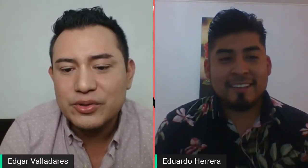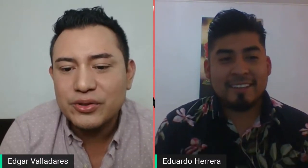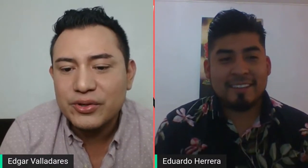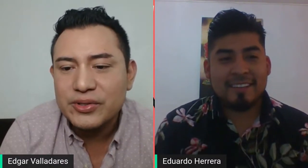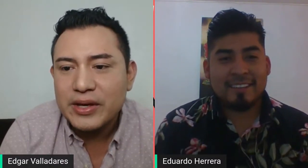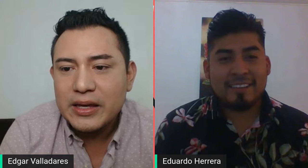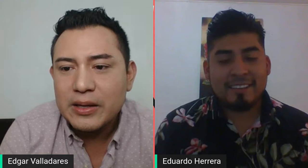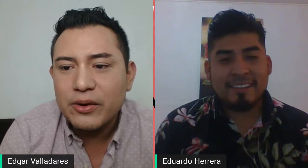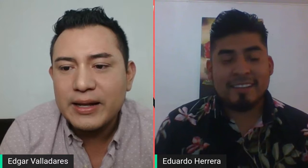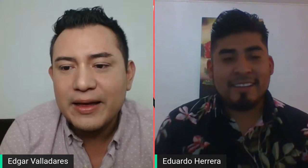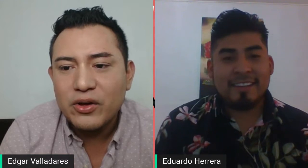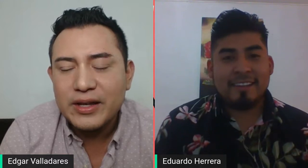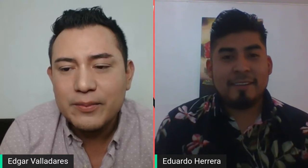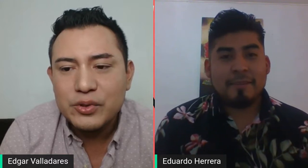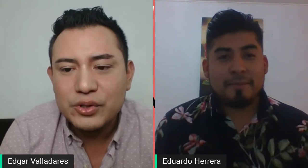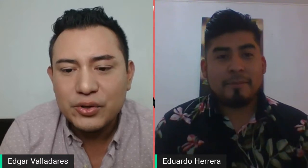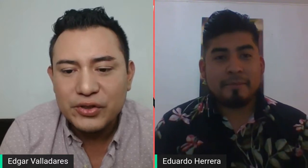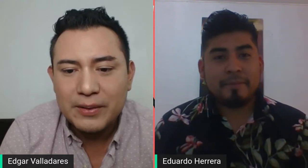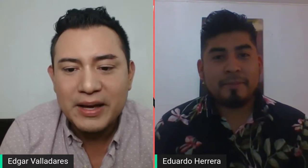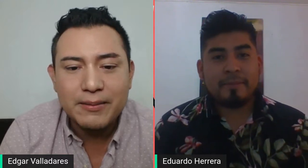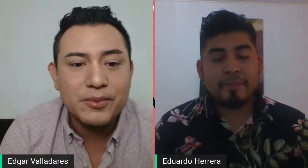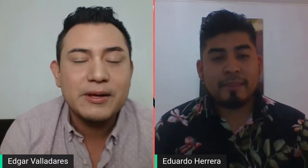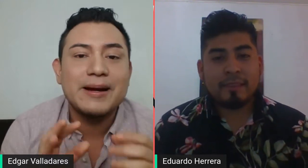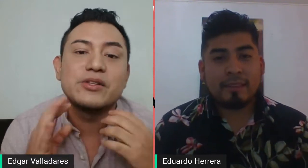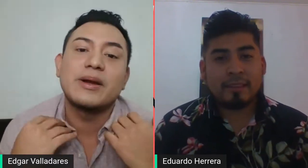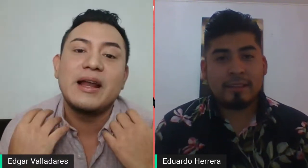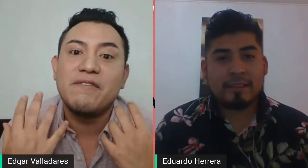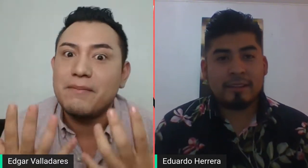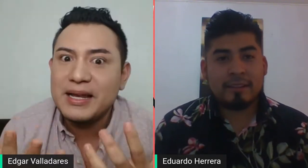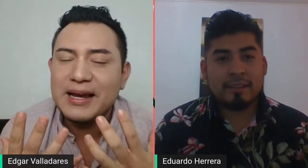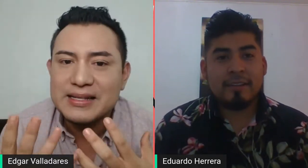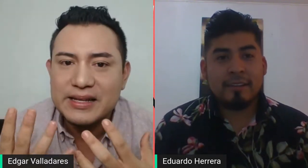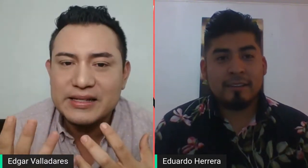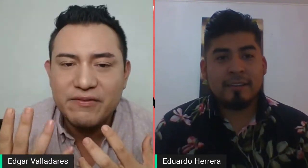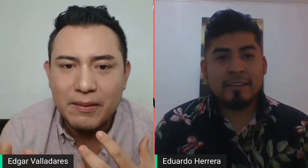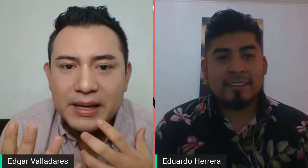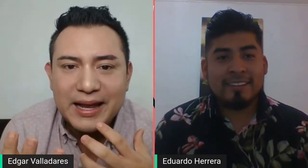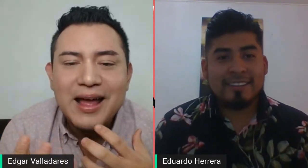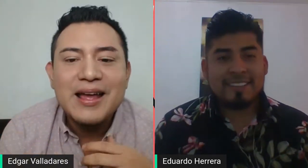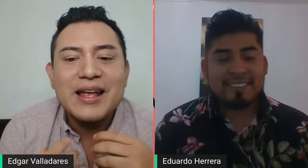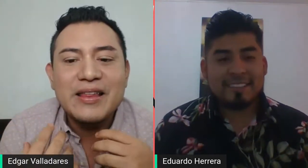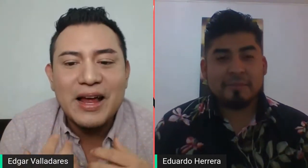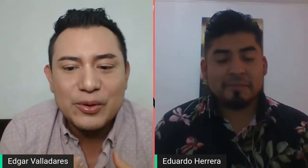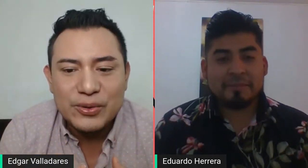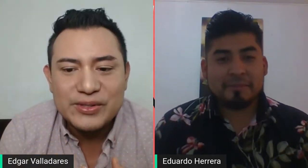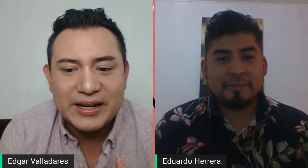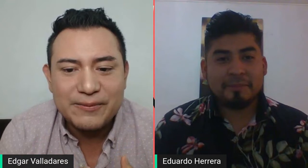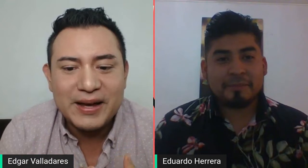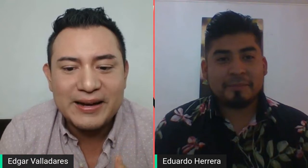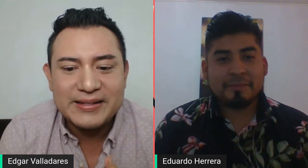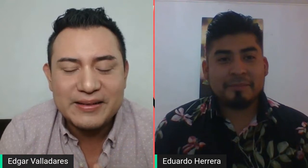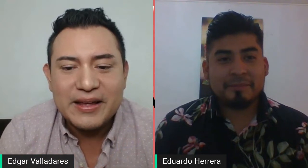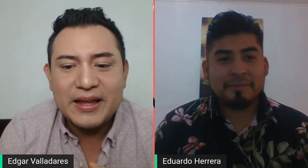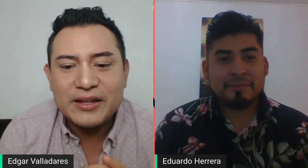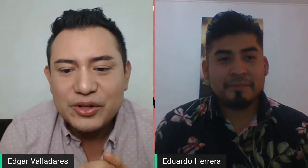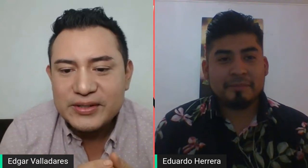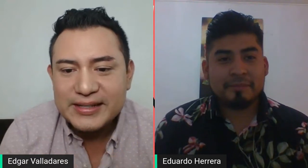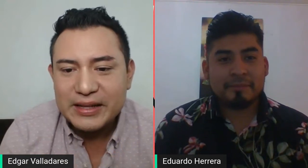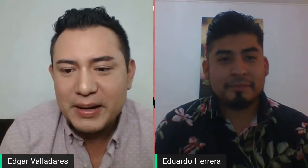nosotros. Y bueno, el día de hoy tenemos otro tema que vamos a hablar sobre la familia, las señas de familia y de algunos animales. Entonces, ¿qué te